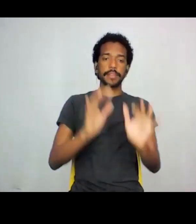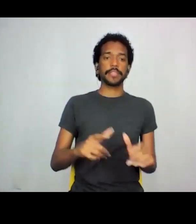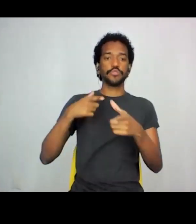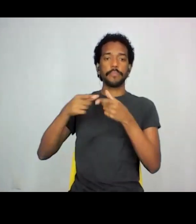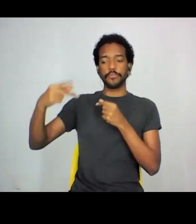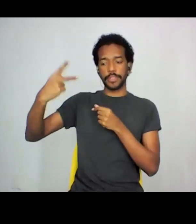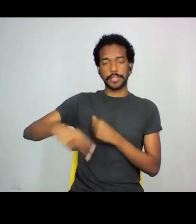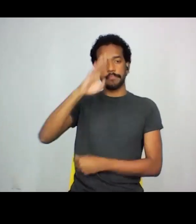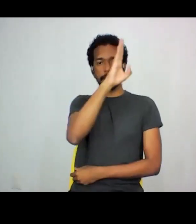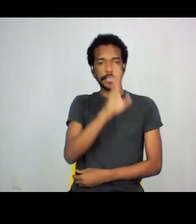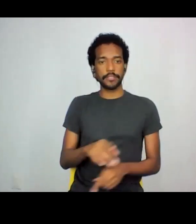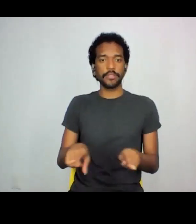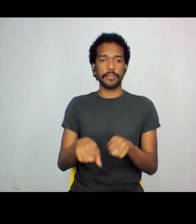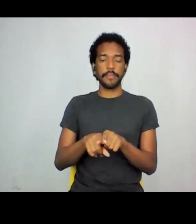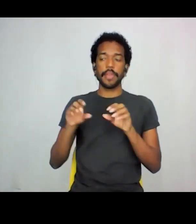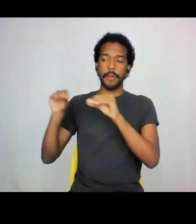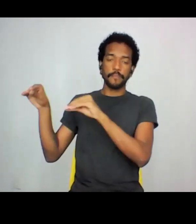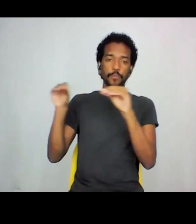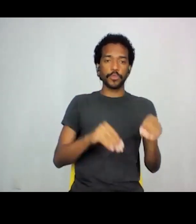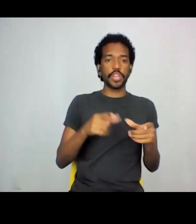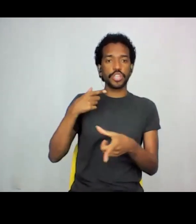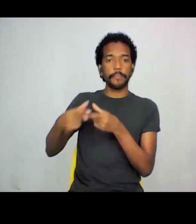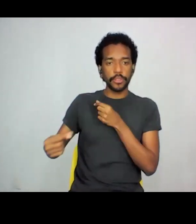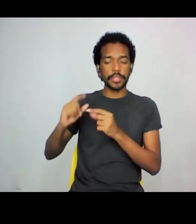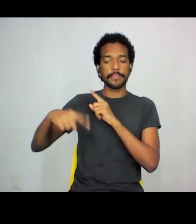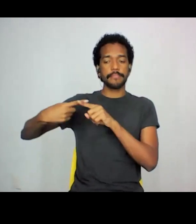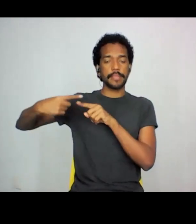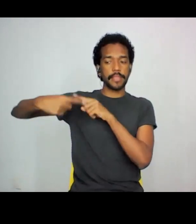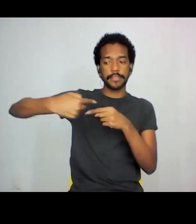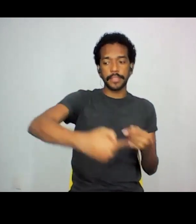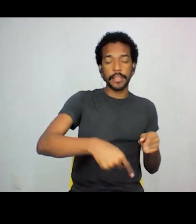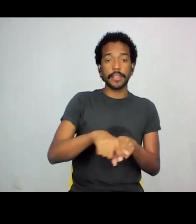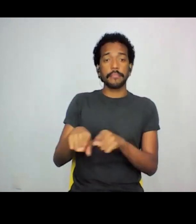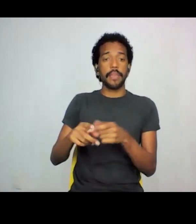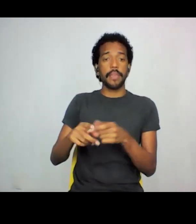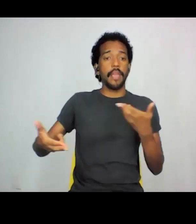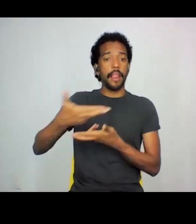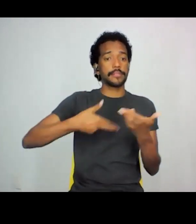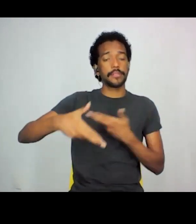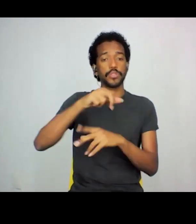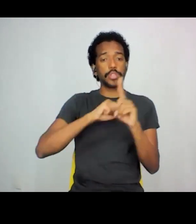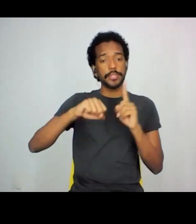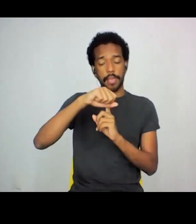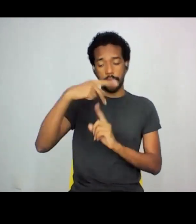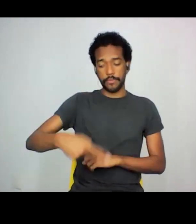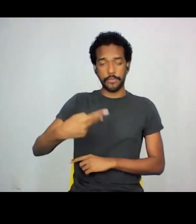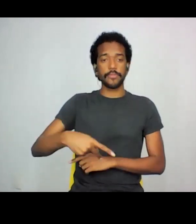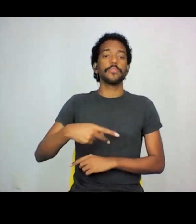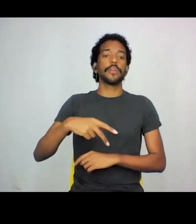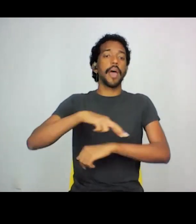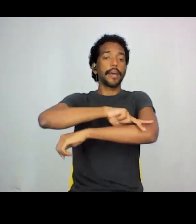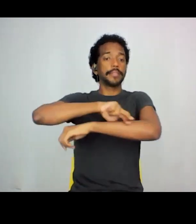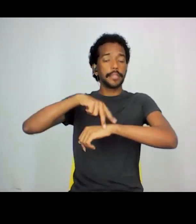com ênfase nas mudanças do lugar de japoneses descendentes nas relações raciais brasileiras. A pesquisa do Bruno é super